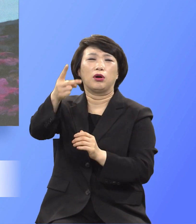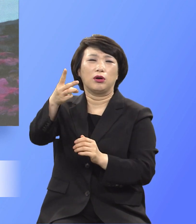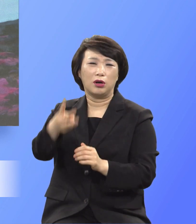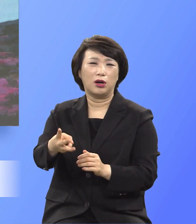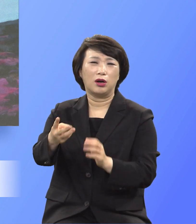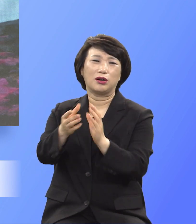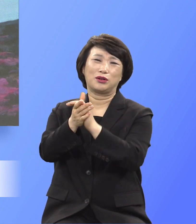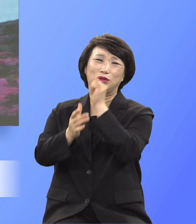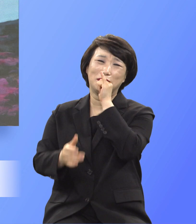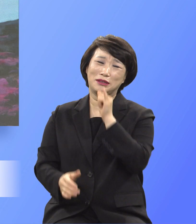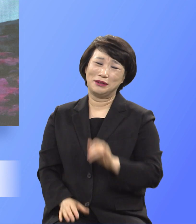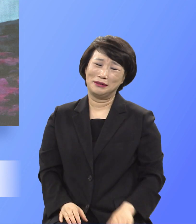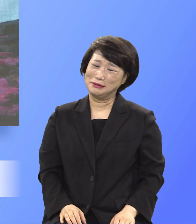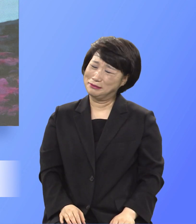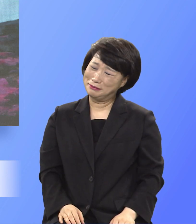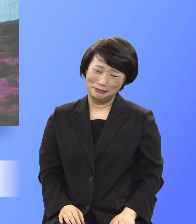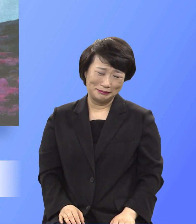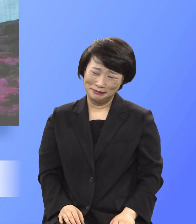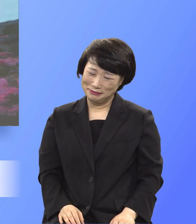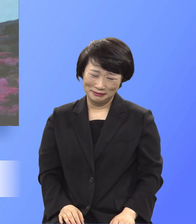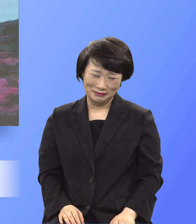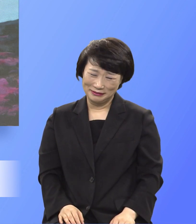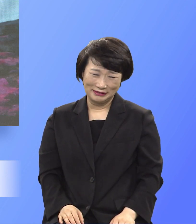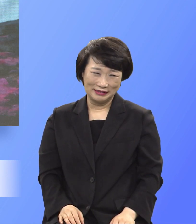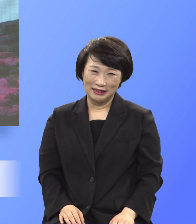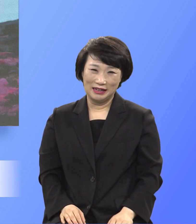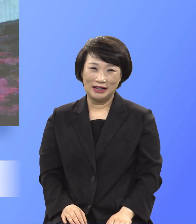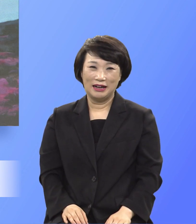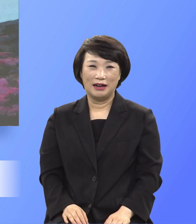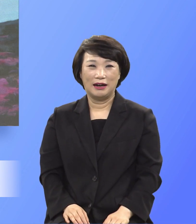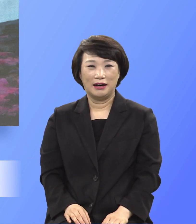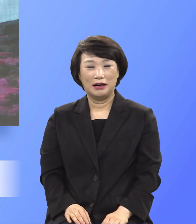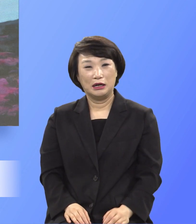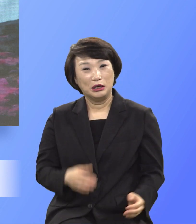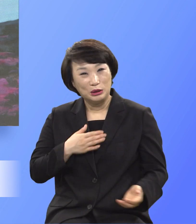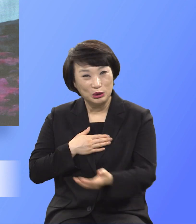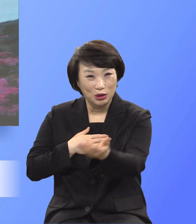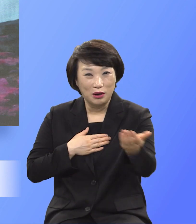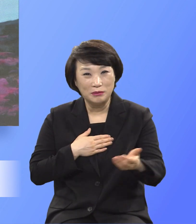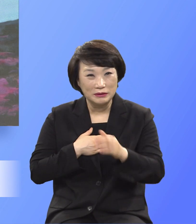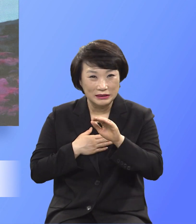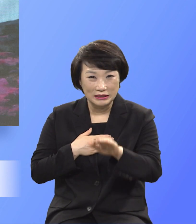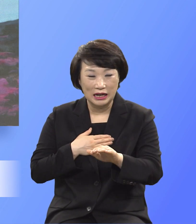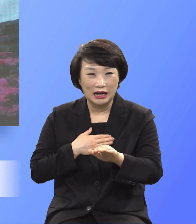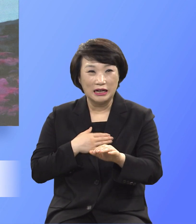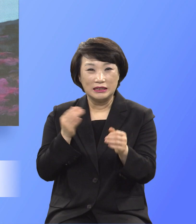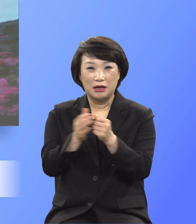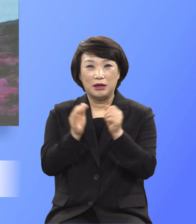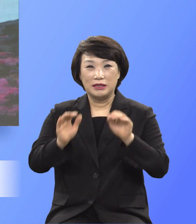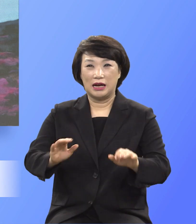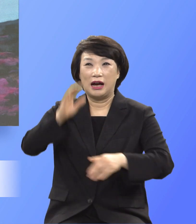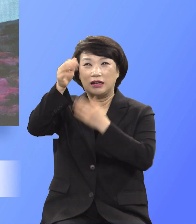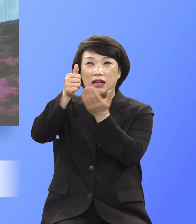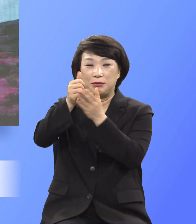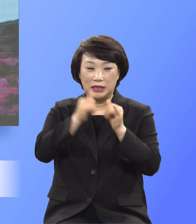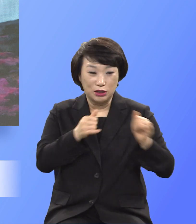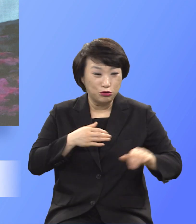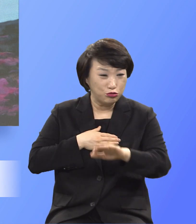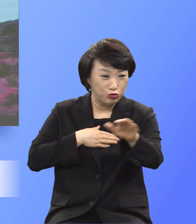상상이 잘 안되는 일입니다 여러분 그러므로 하나님께서 인류를 구원하시는